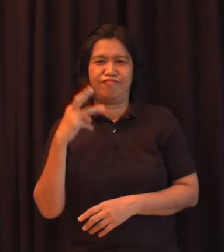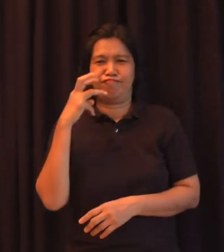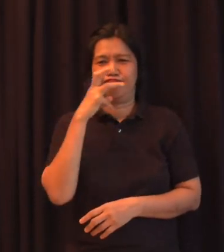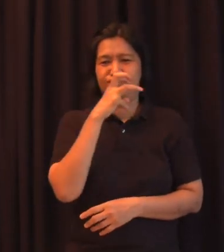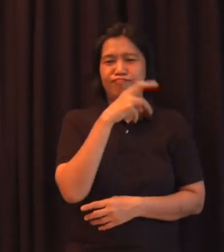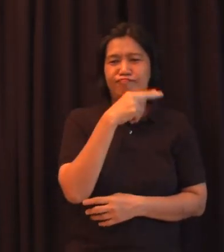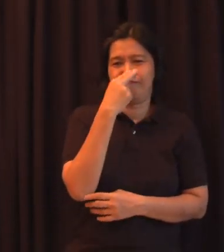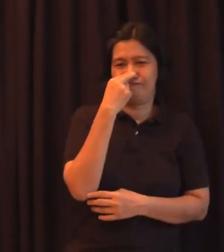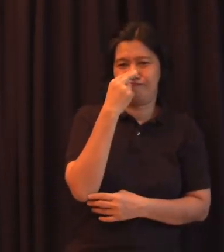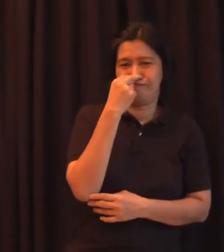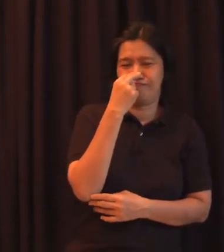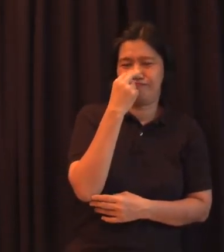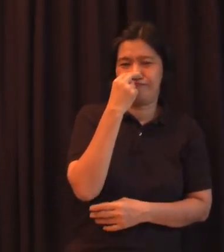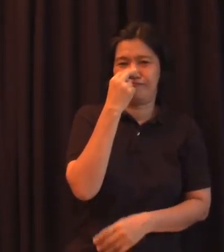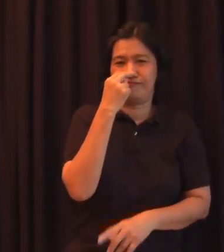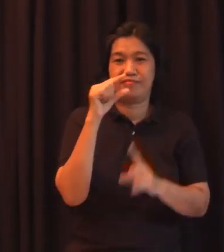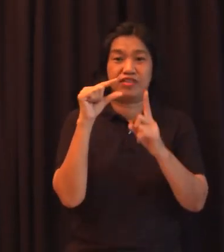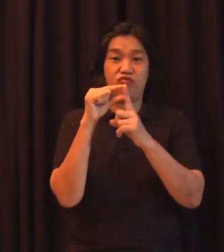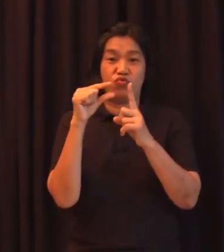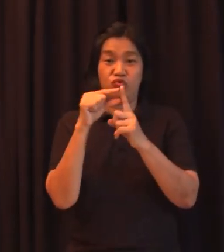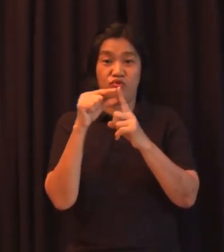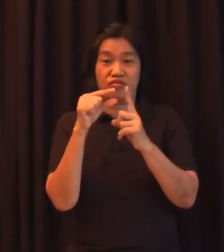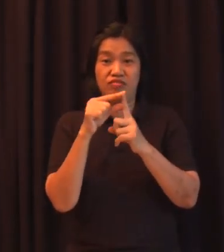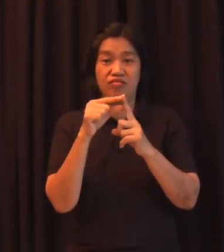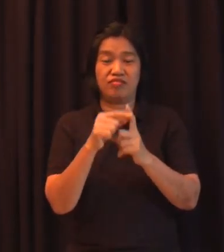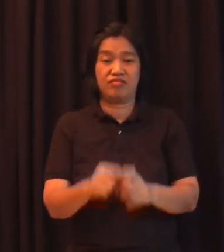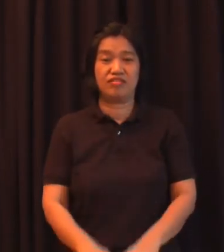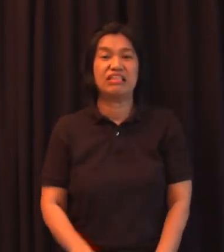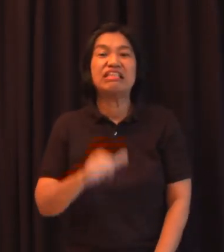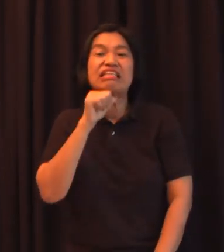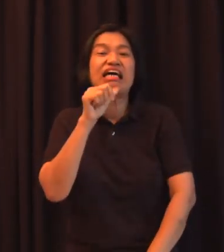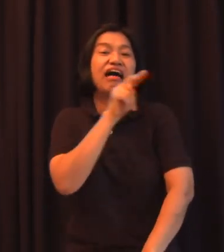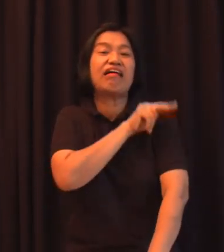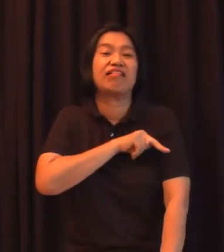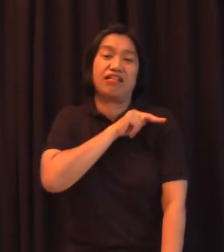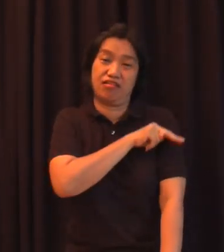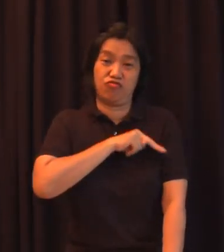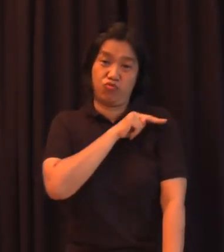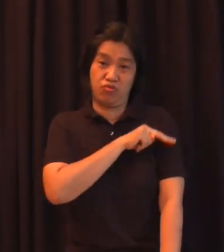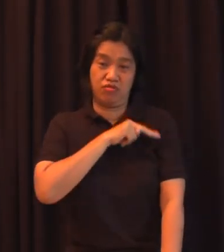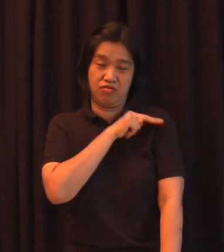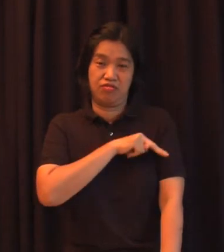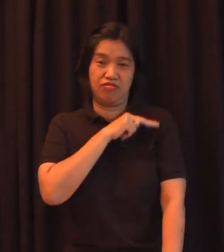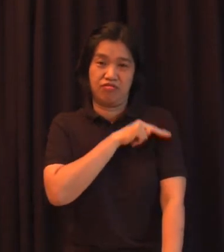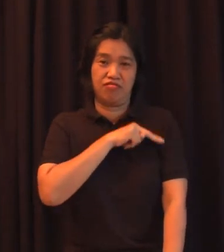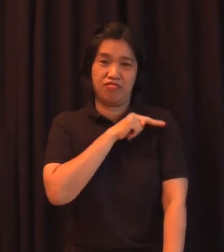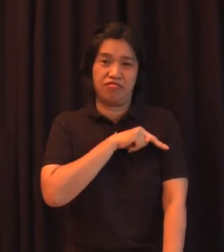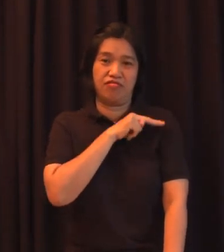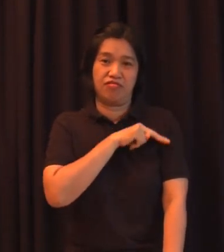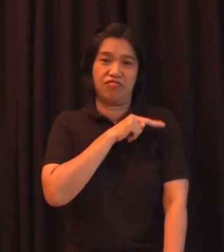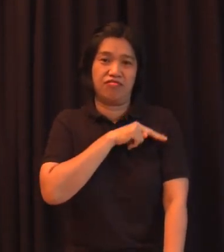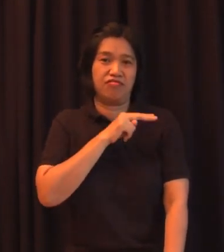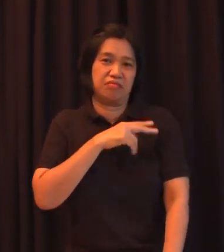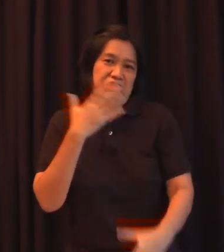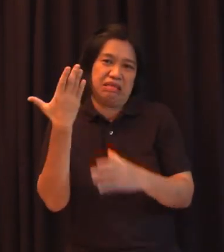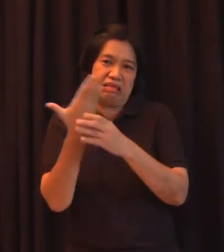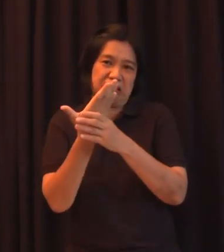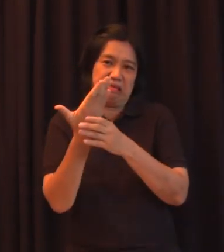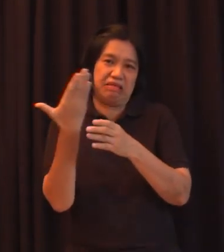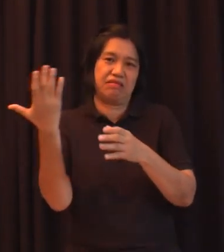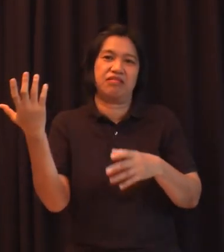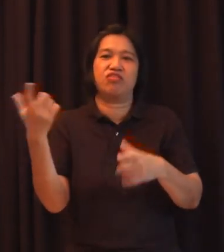siya natural masyado nanghimaasok yung mga linguists sa pag